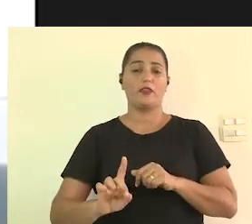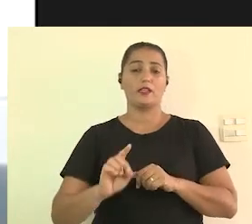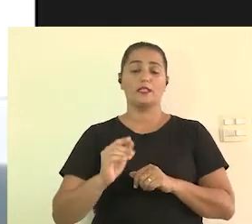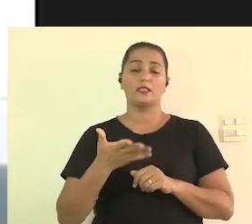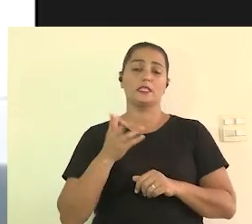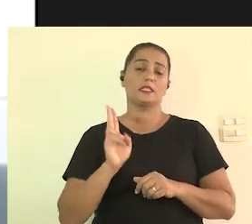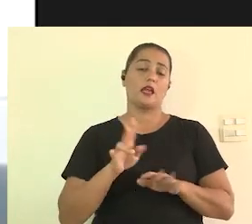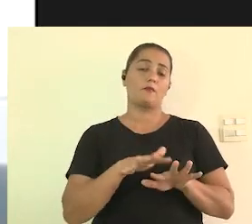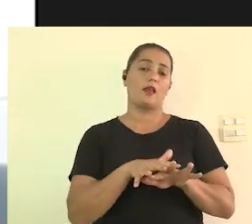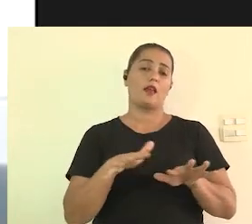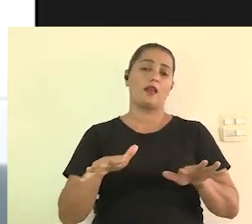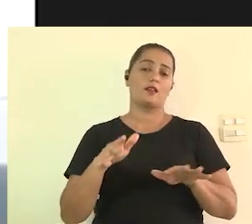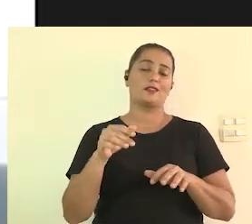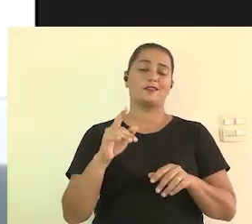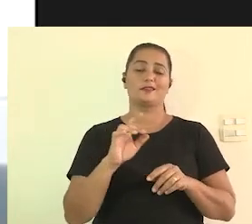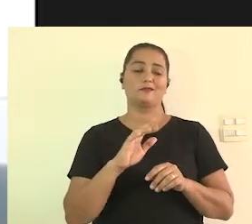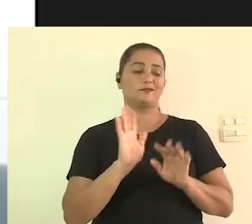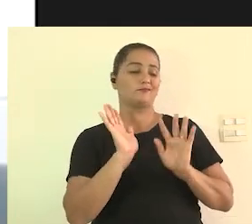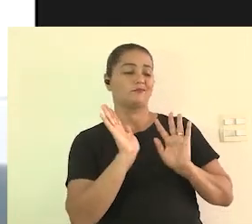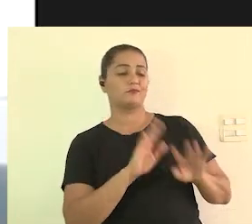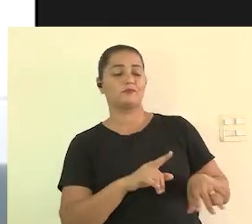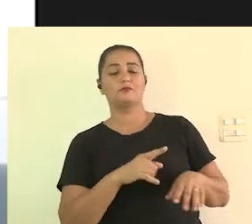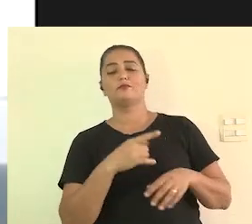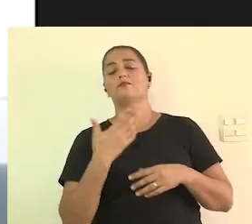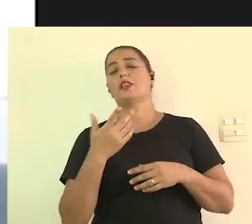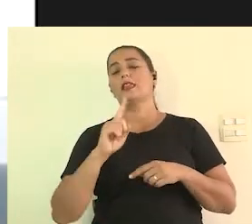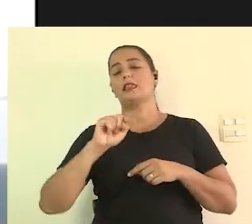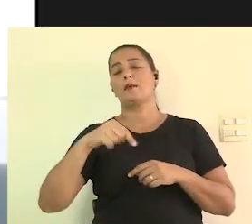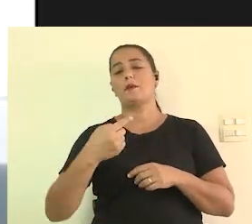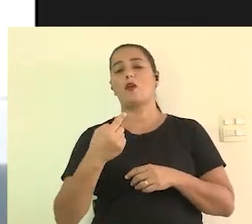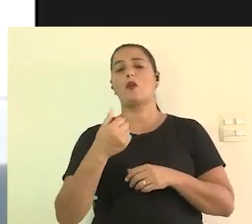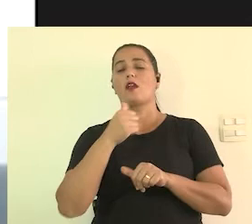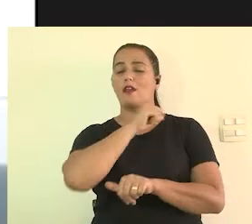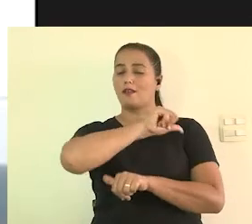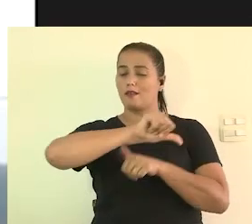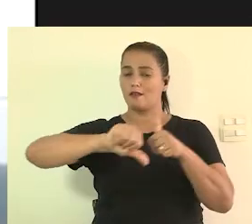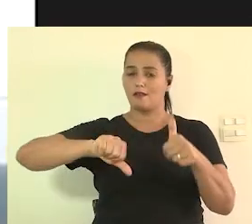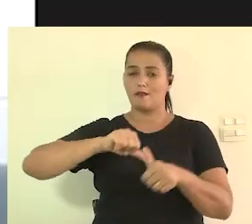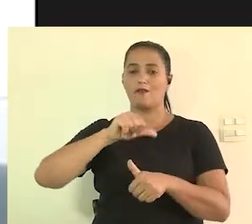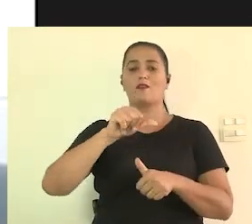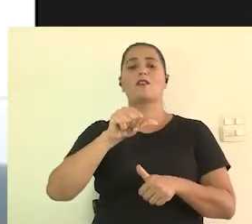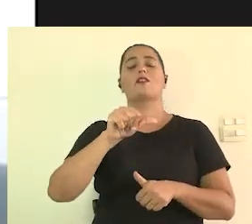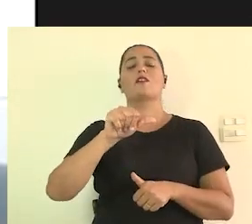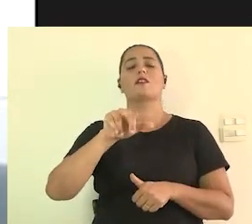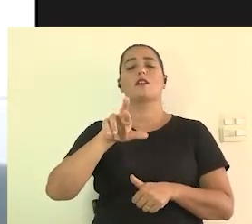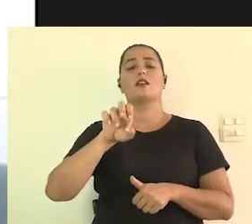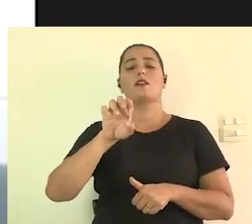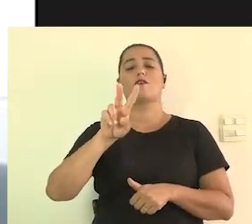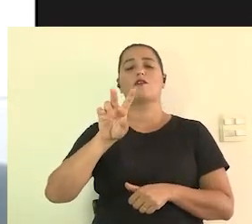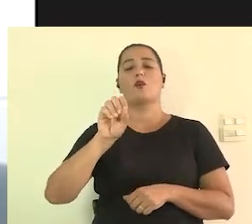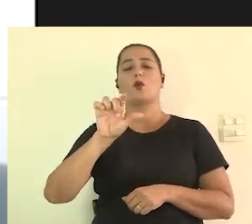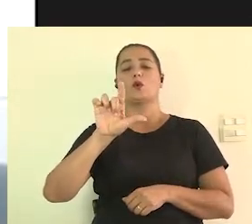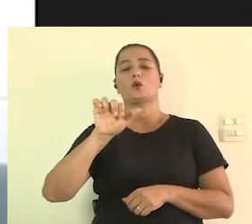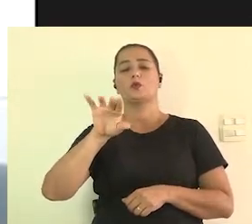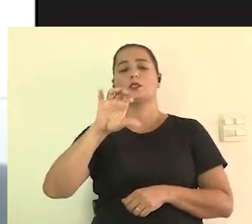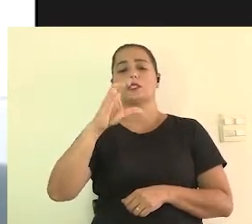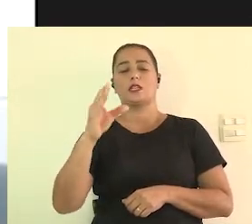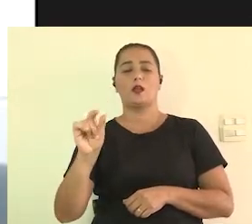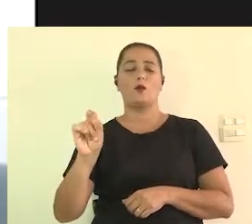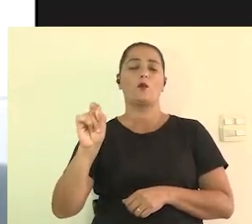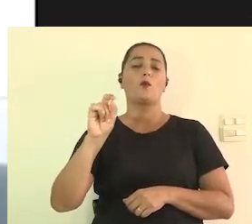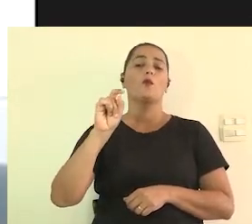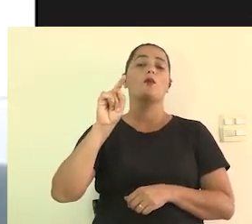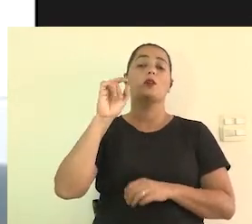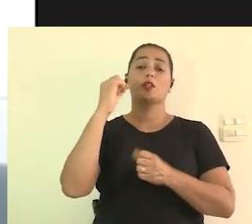sempre excluída da sociedade da revolução industrial para cá que nós começamos a ser visto como